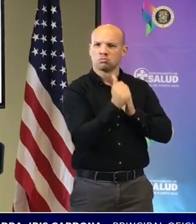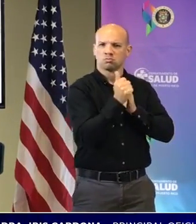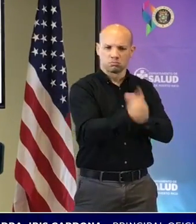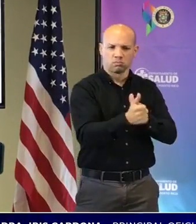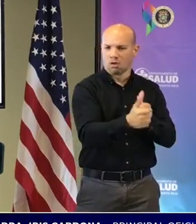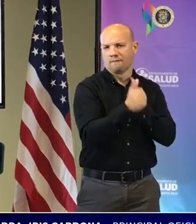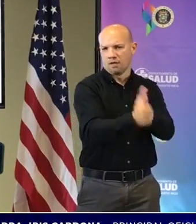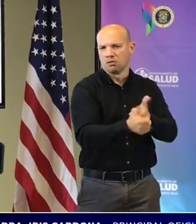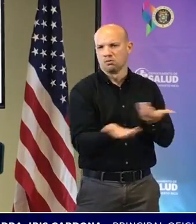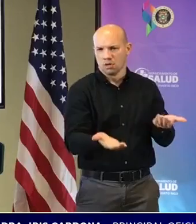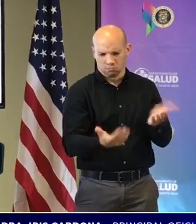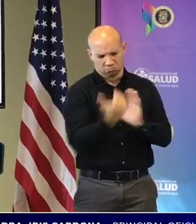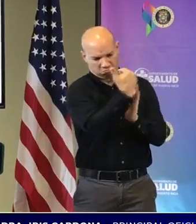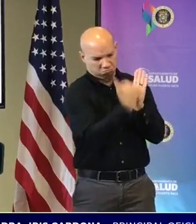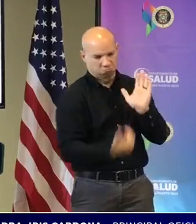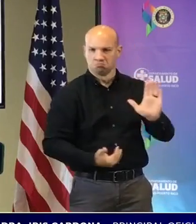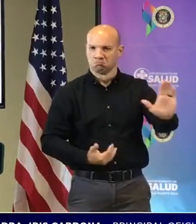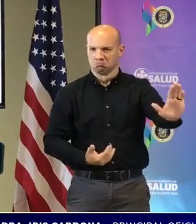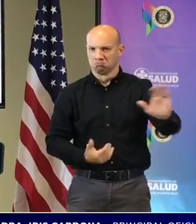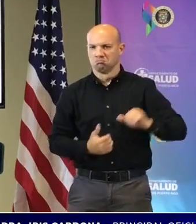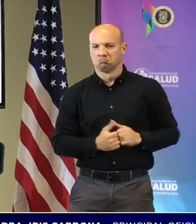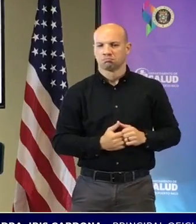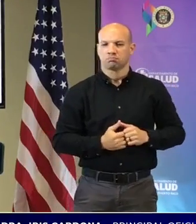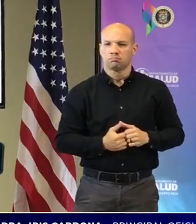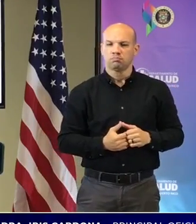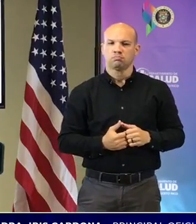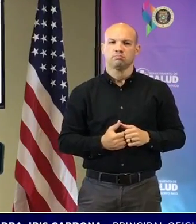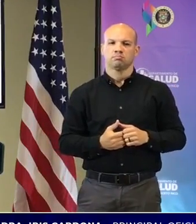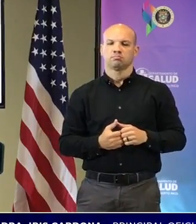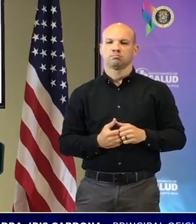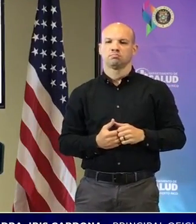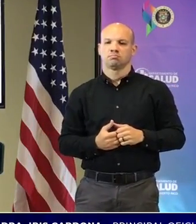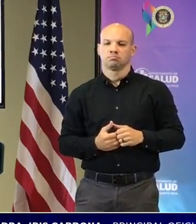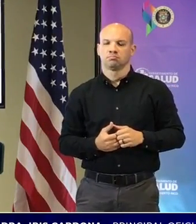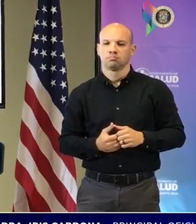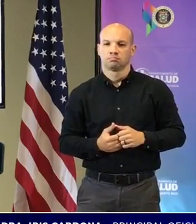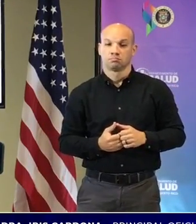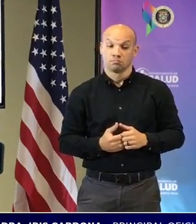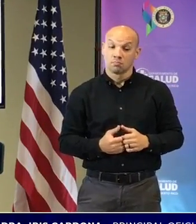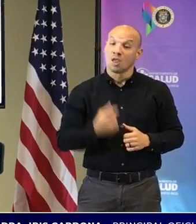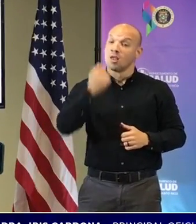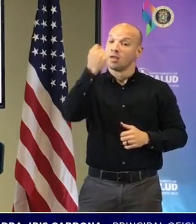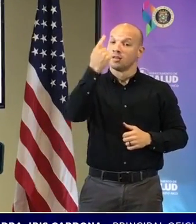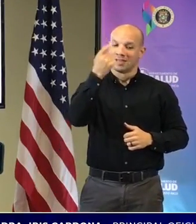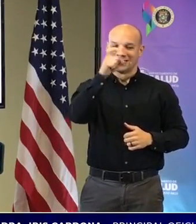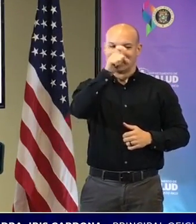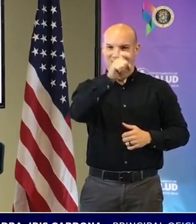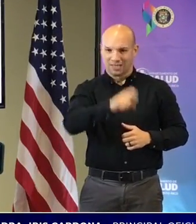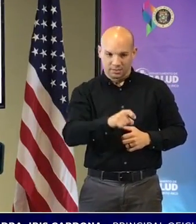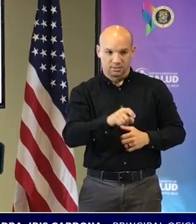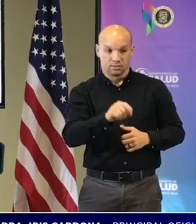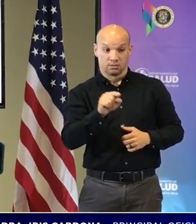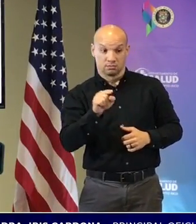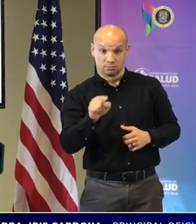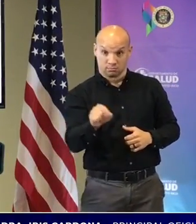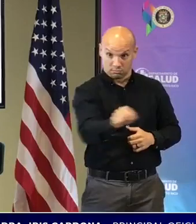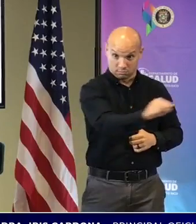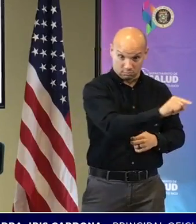Eso viene atado a poder adiestrar a todo el personal